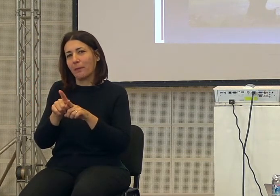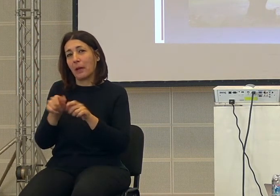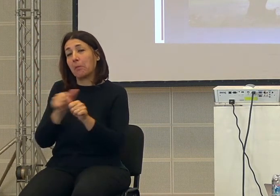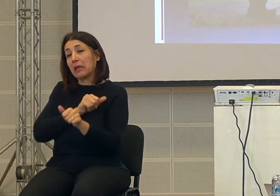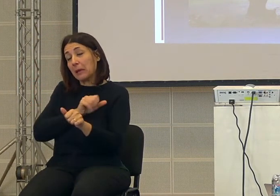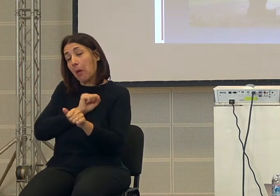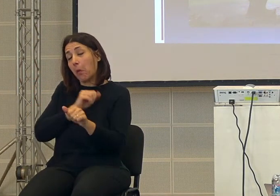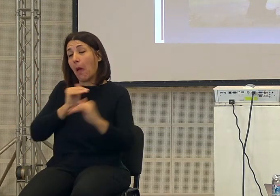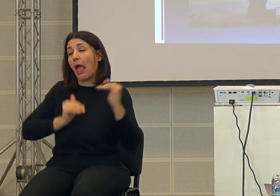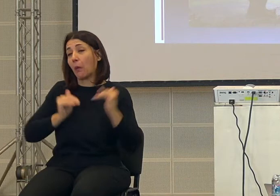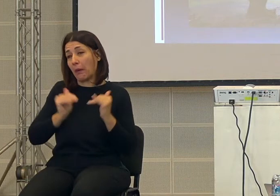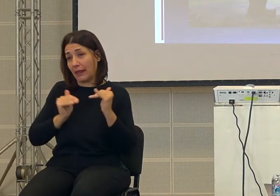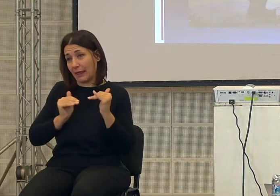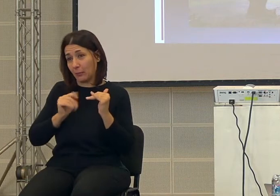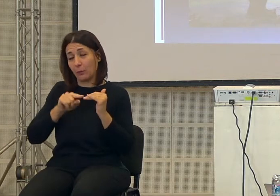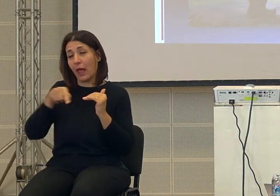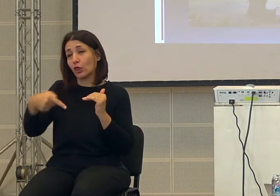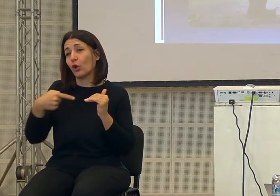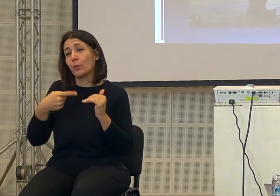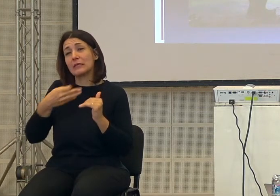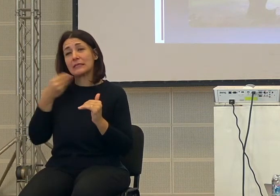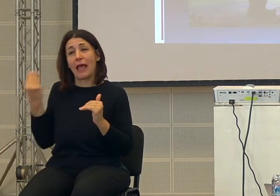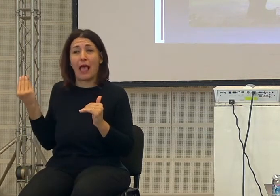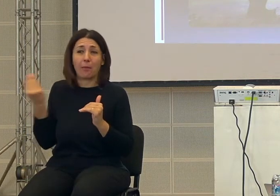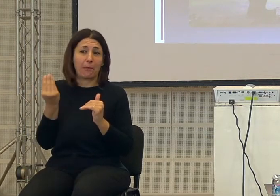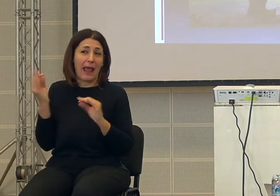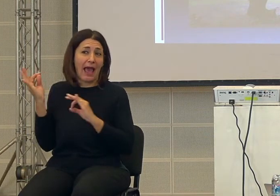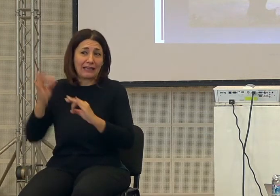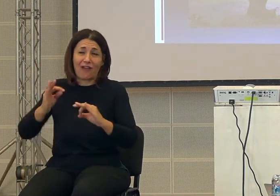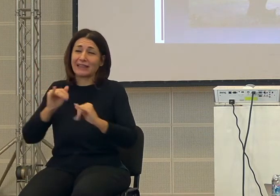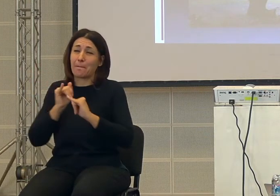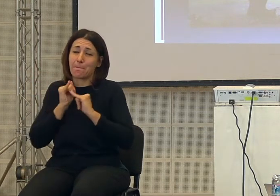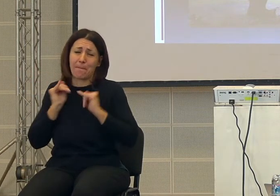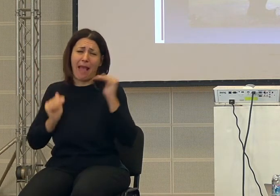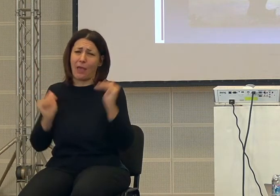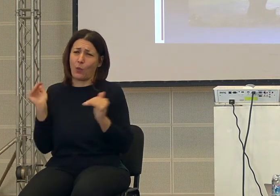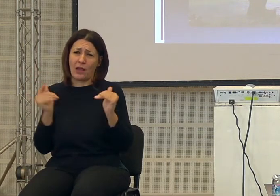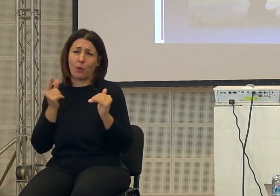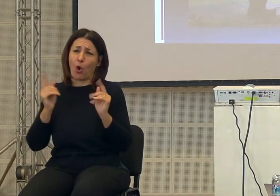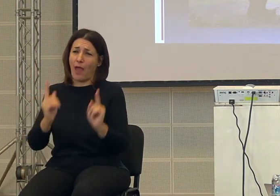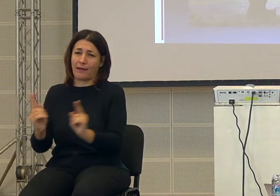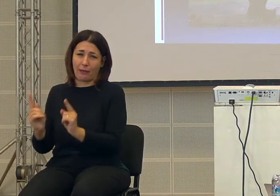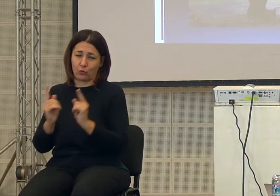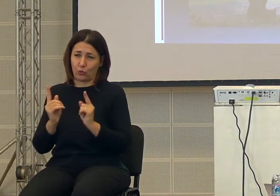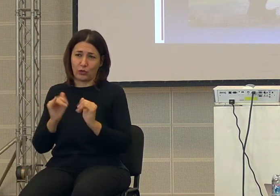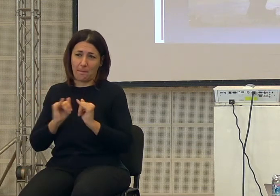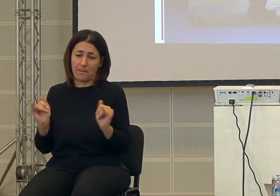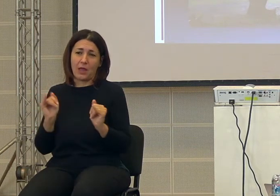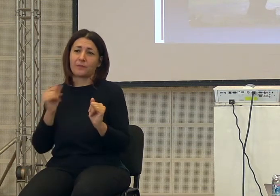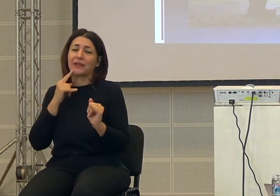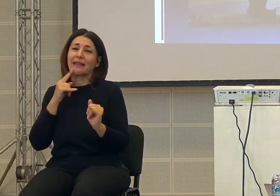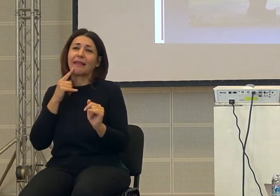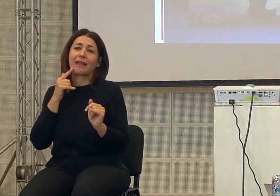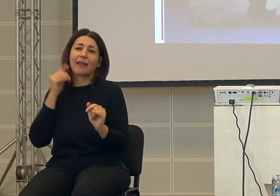equilibrio, oppure ci avrebbero messo... Noi siamo stati rapidissimi e non siamo mai stati in equilibrio. Quindi anche i cacciatori e i